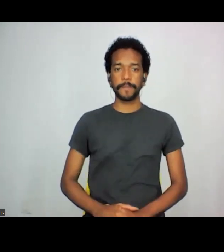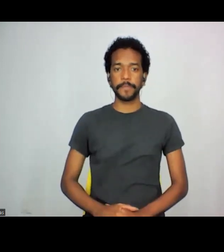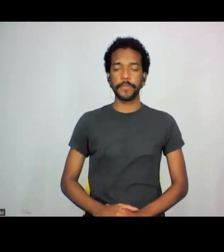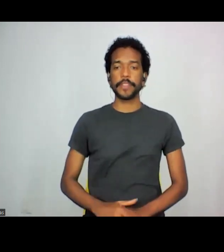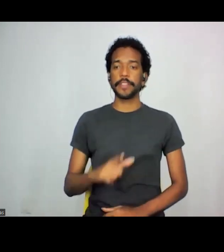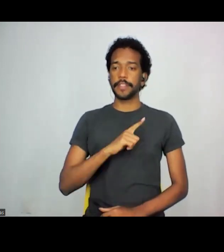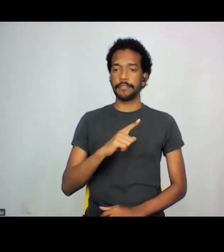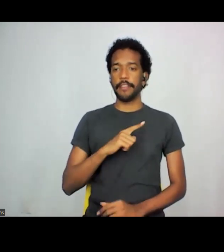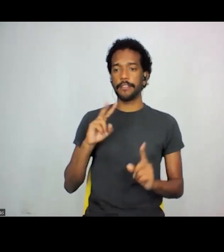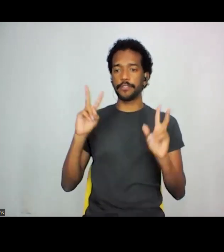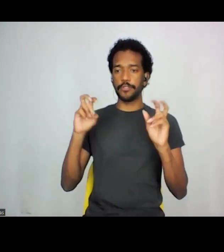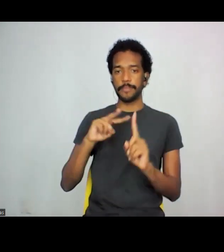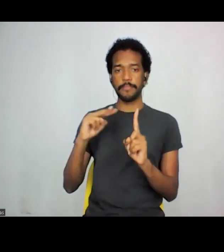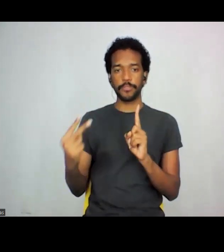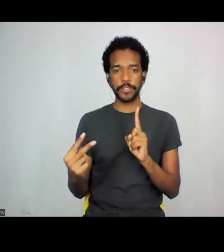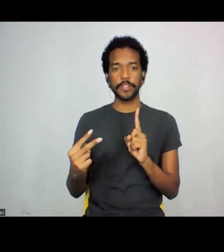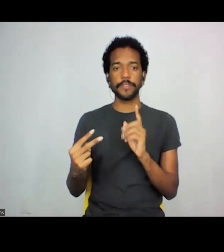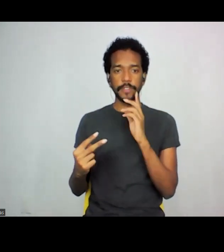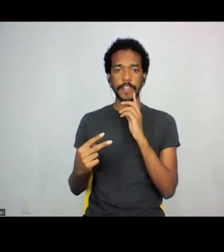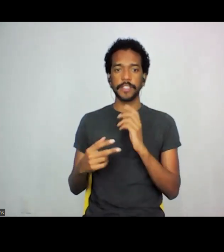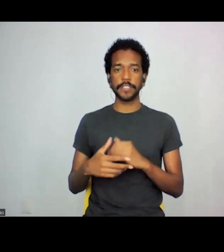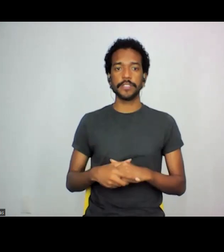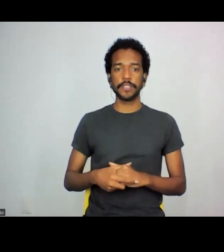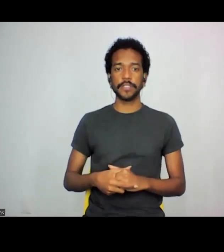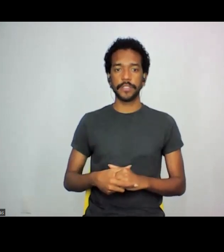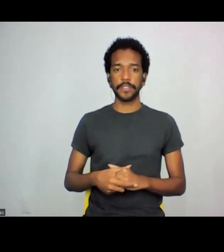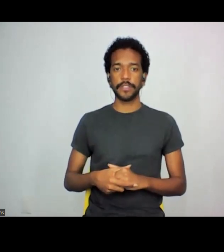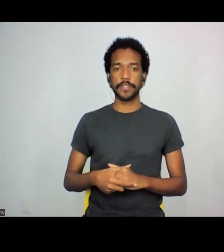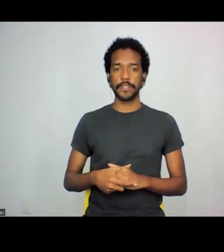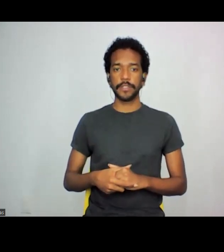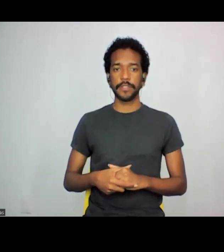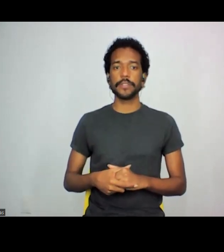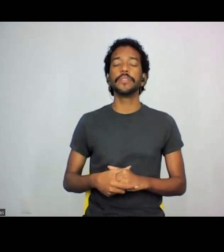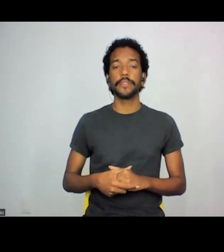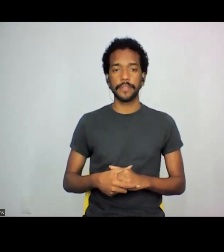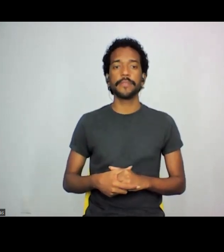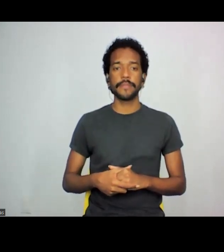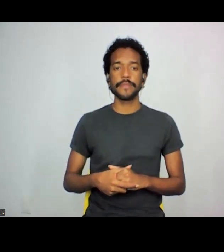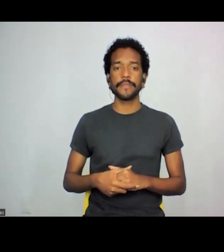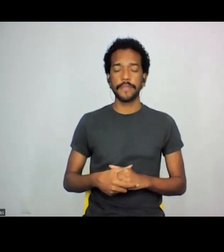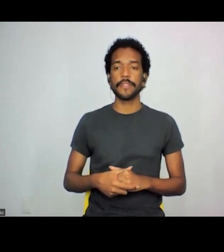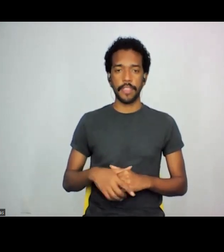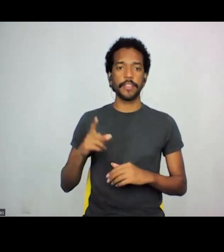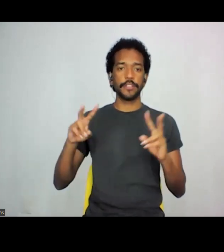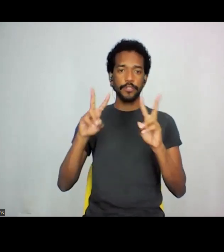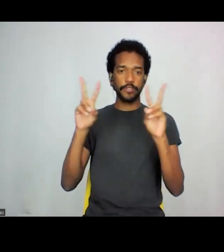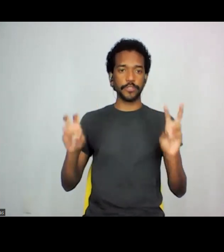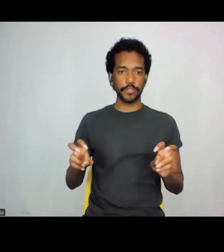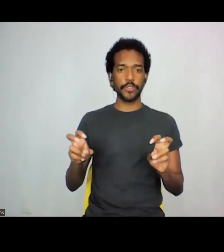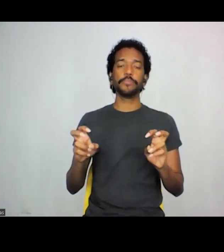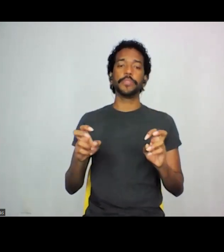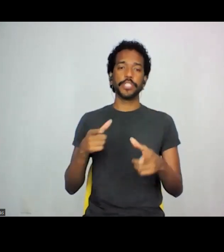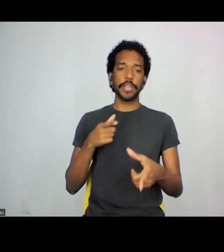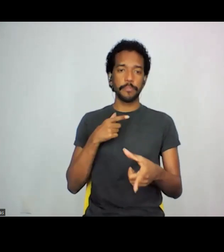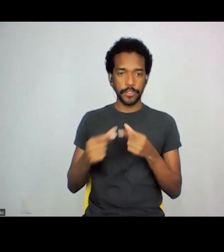vista do, é mais assim, da imigração japonesa, dos descendentes japoneses,